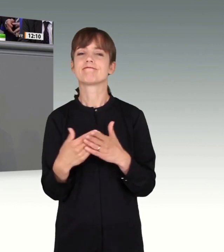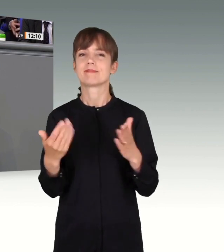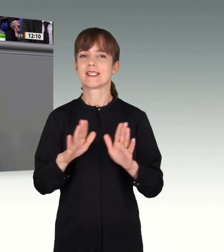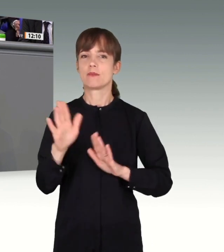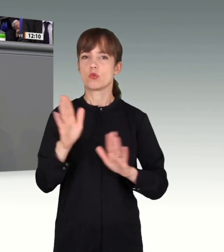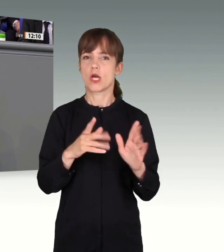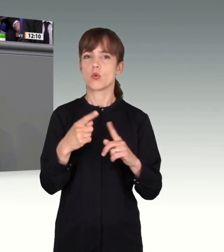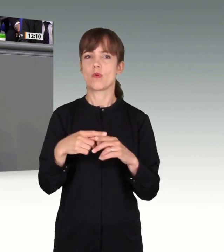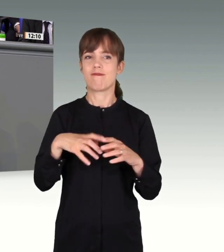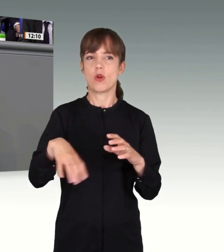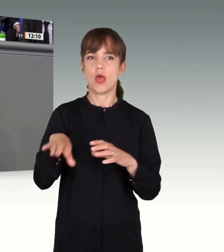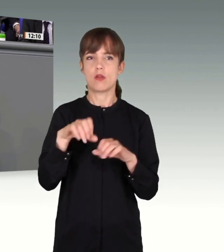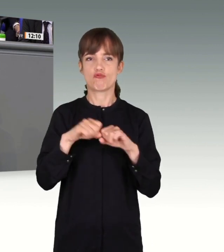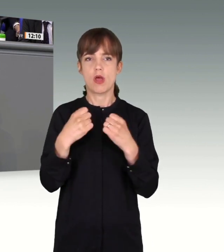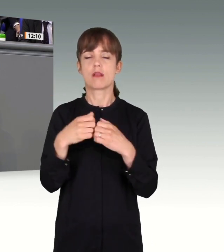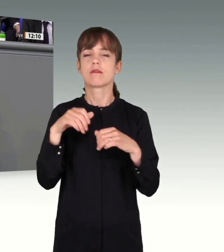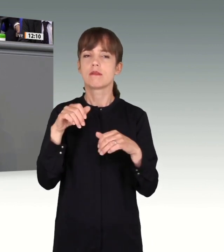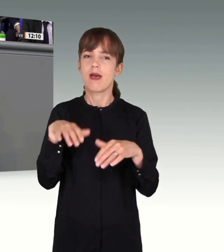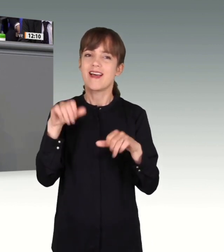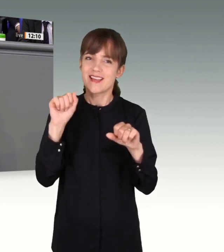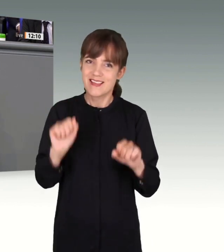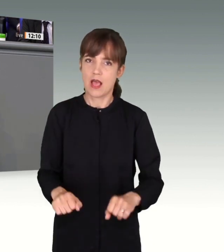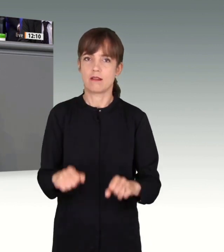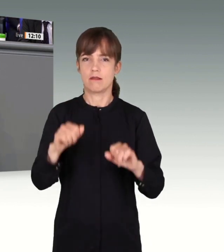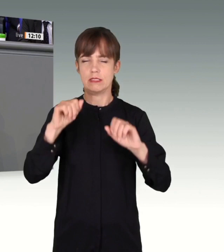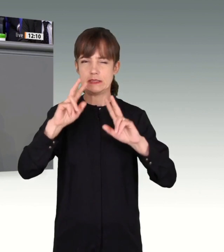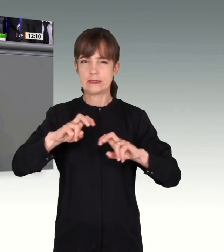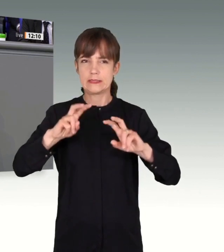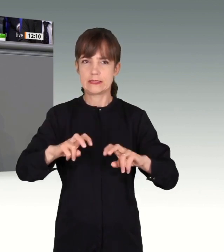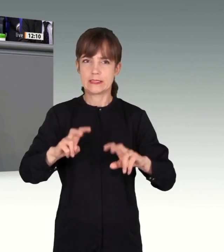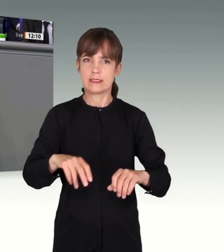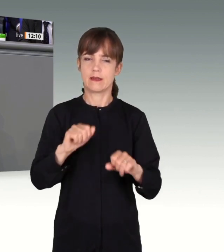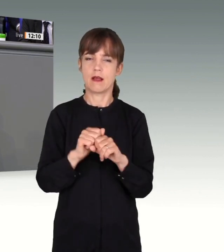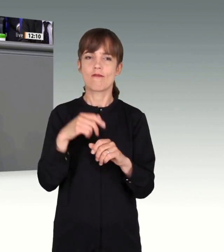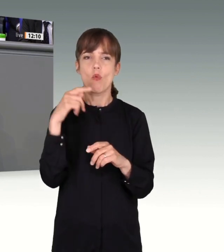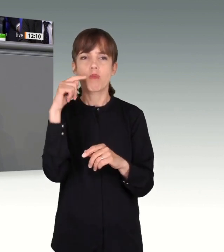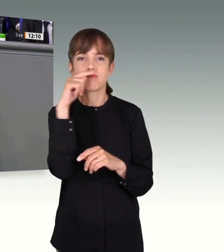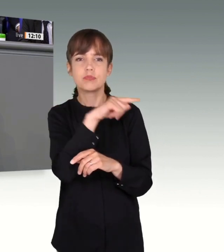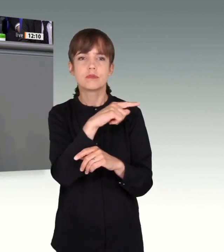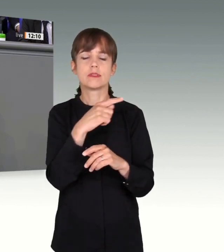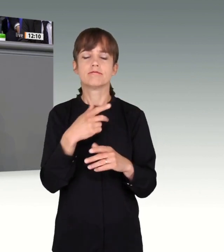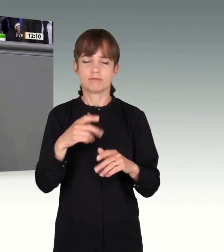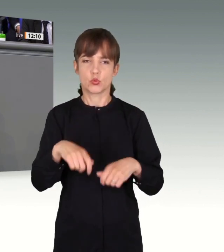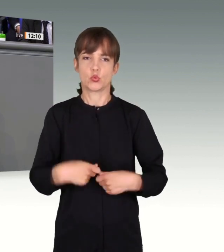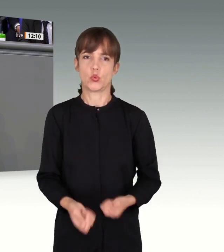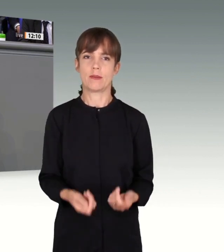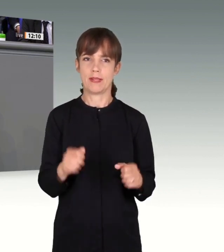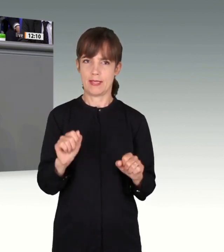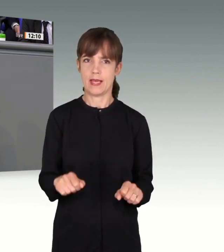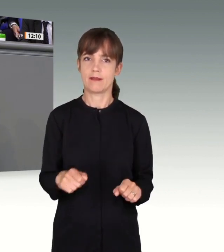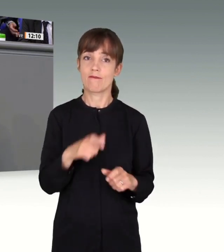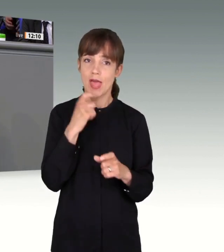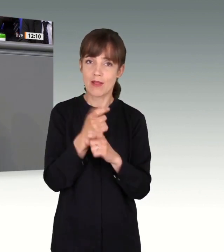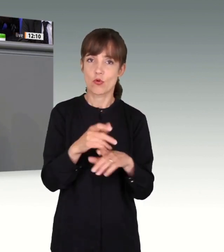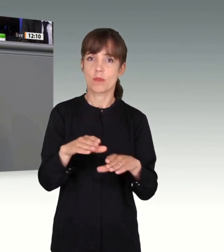Über Parteigrenzen hinweg stand das Interesse an der Aufklärung und der Beantwortung der Fragen. Ich darf insbesondere den Mitarbeiterinnen und Mitarbeitern der